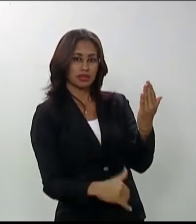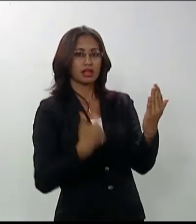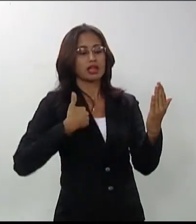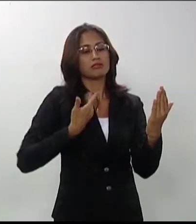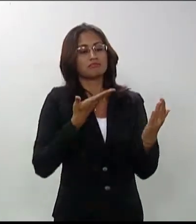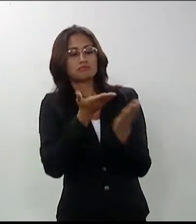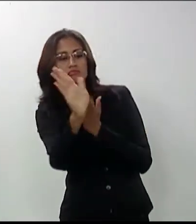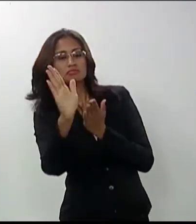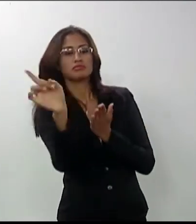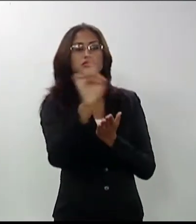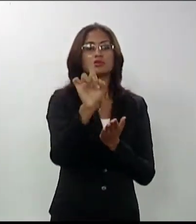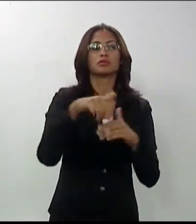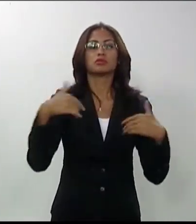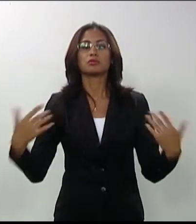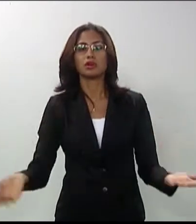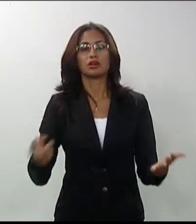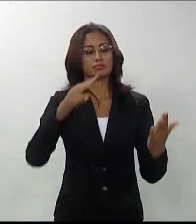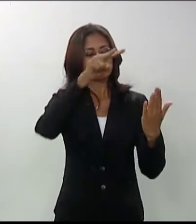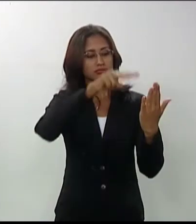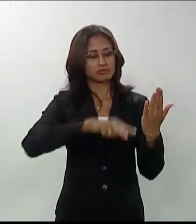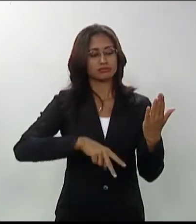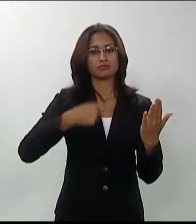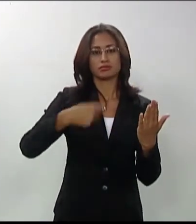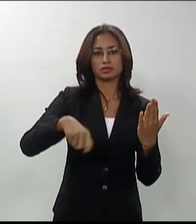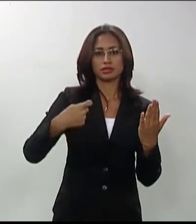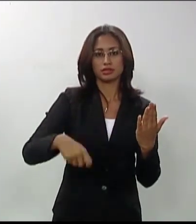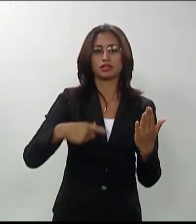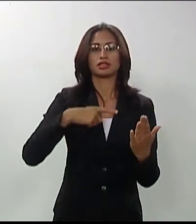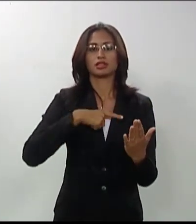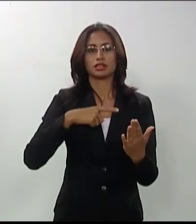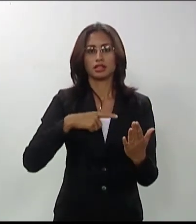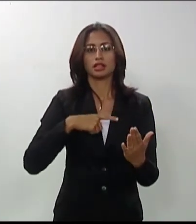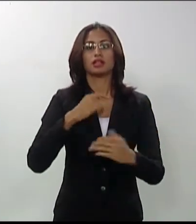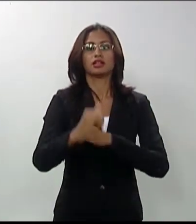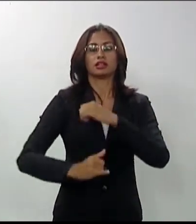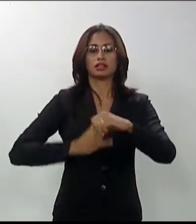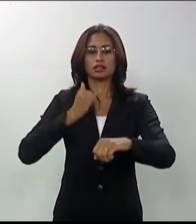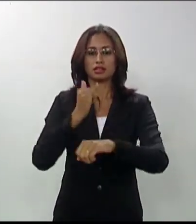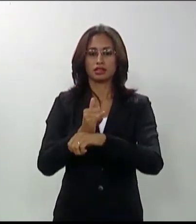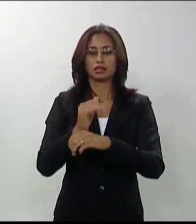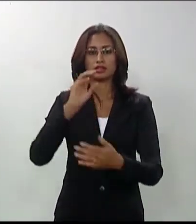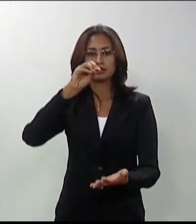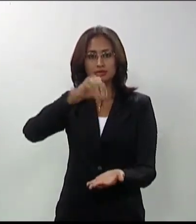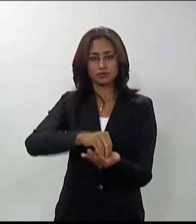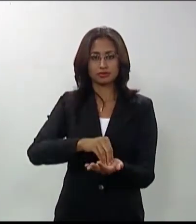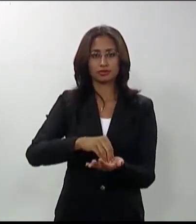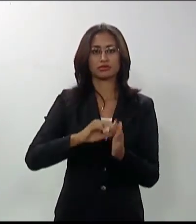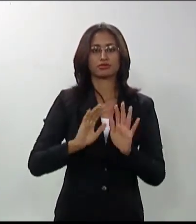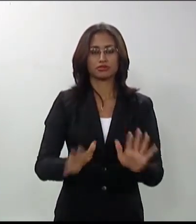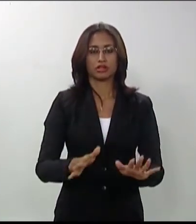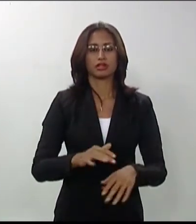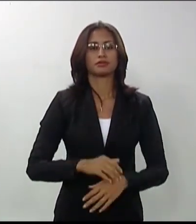8433152172 ou pessoalmente na sede da Comperve, situada na rua Amaro Cavalcante